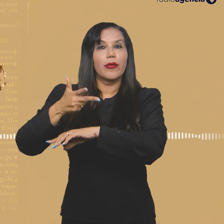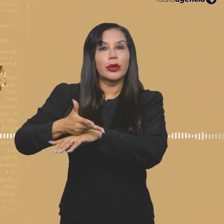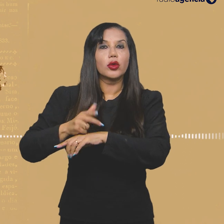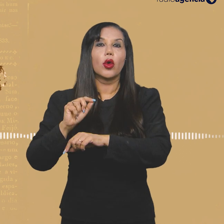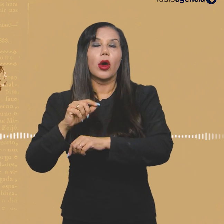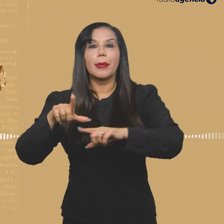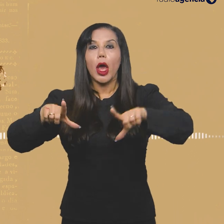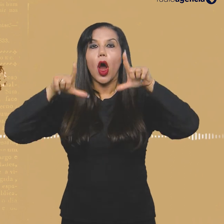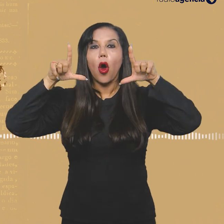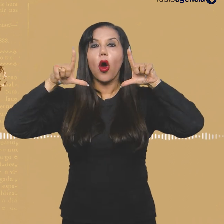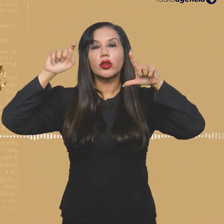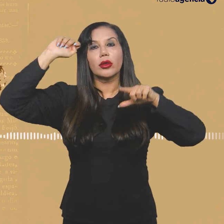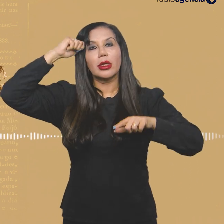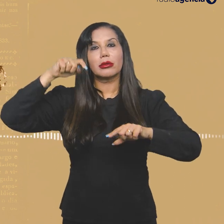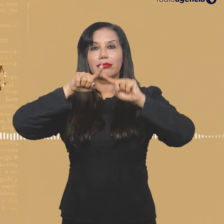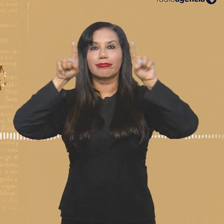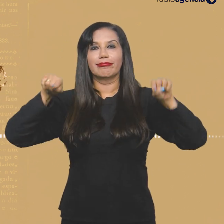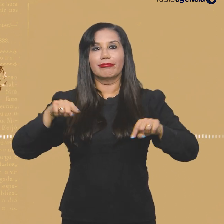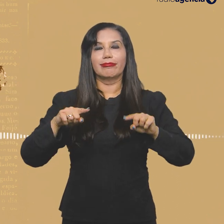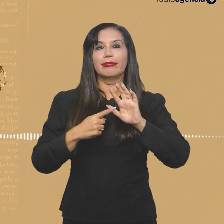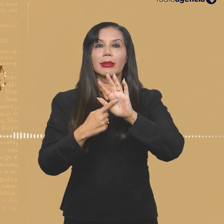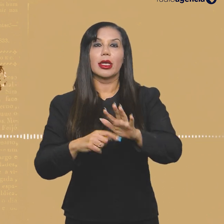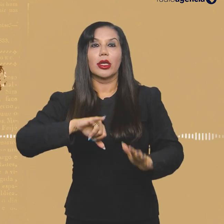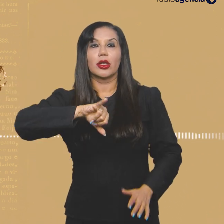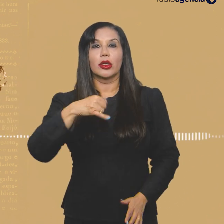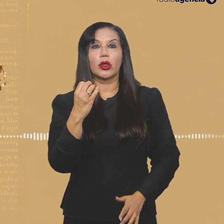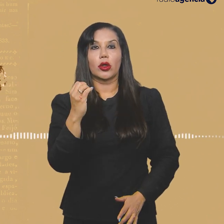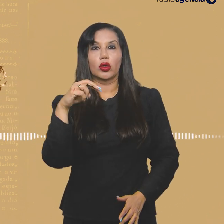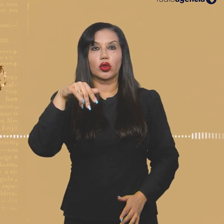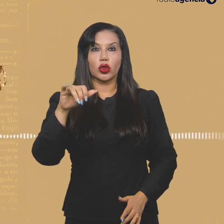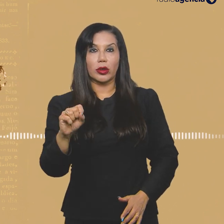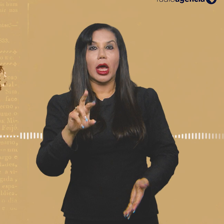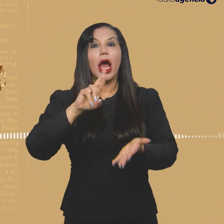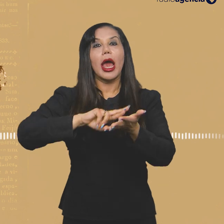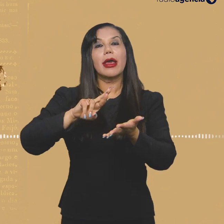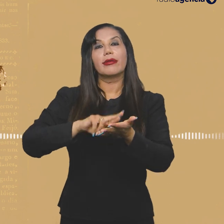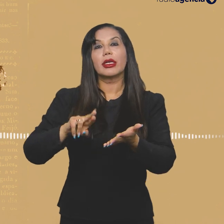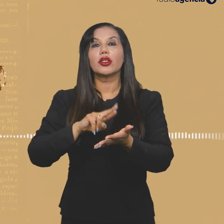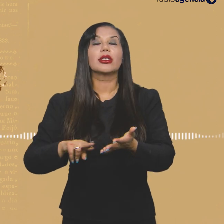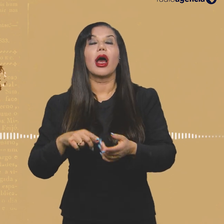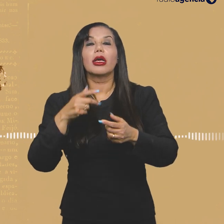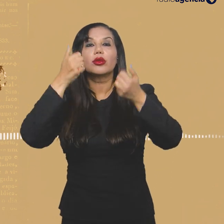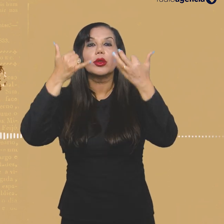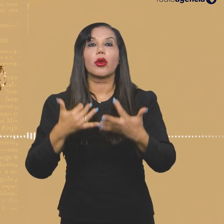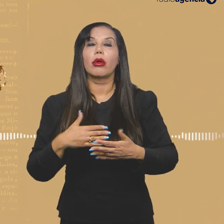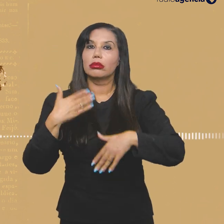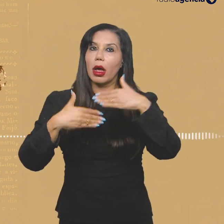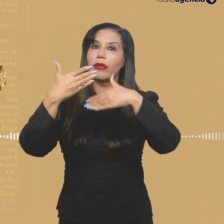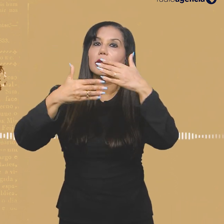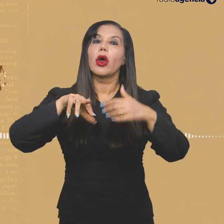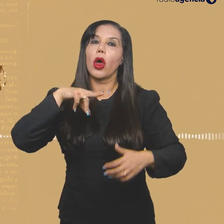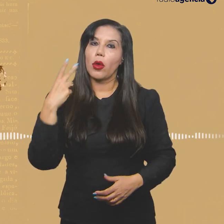com vídeo, colocar mais rostos negros nas telas. Jonas Pinheiro, da revista Afirmativa, notou algum avanço.